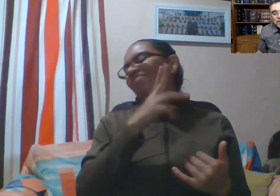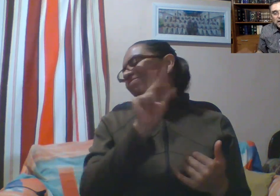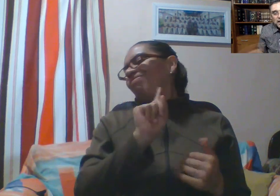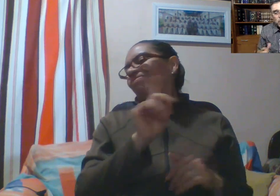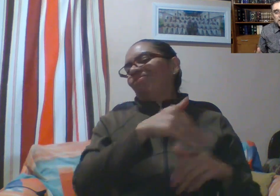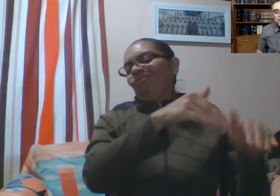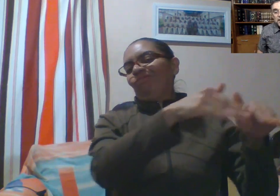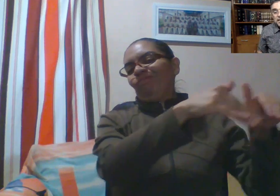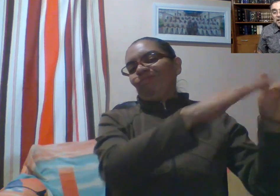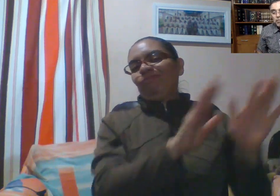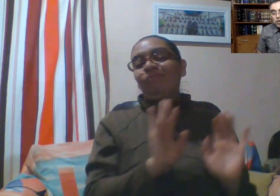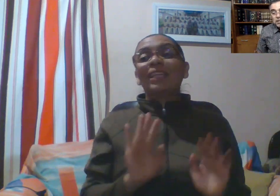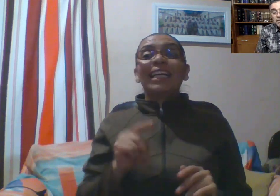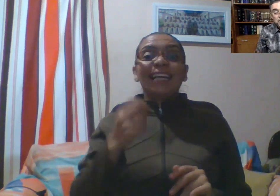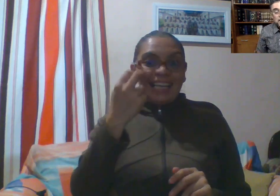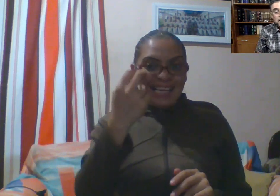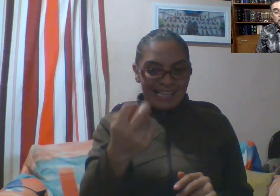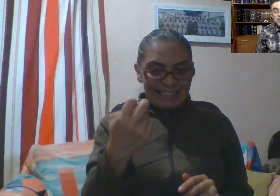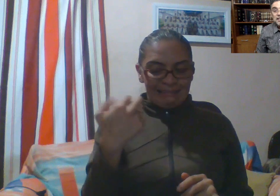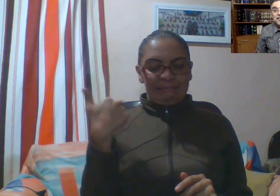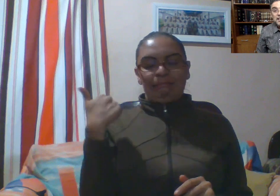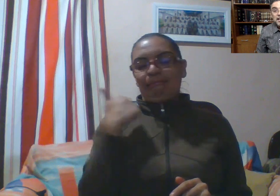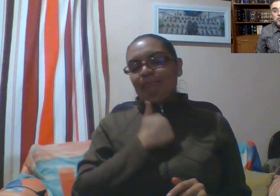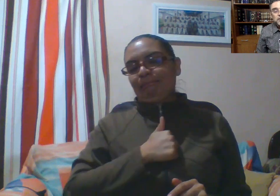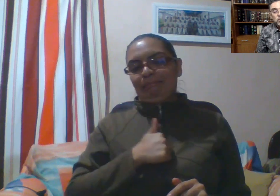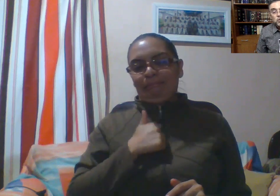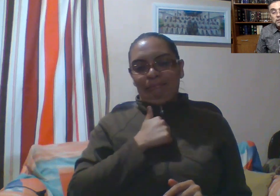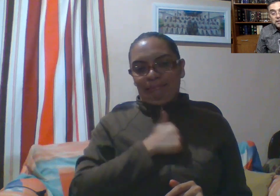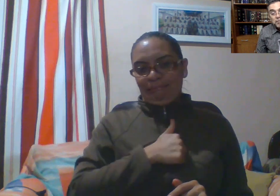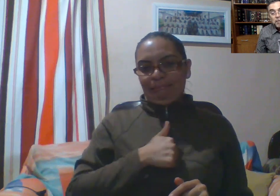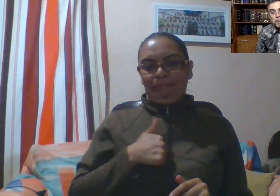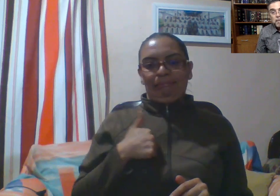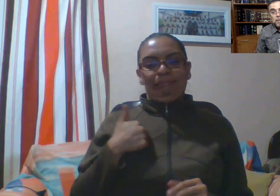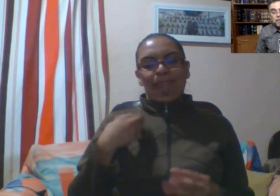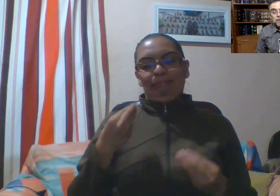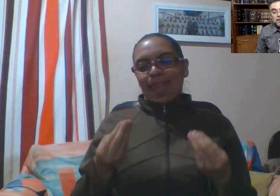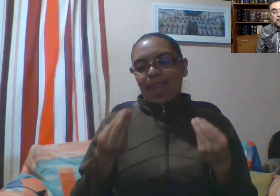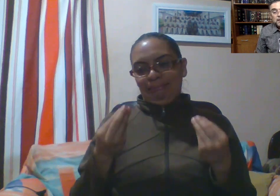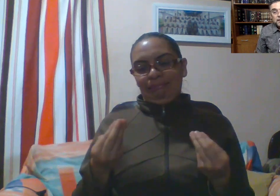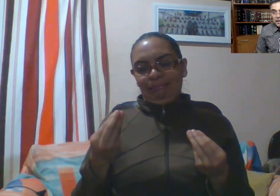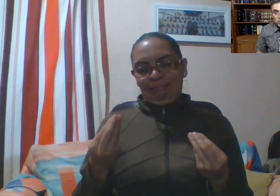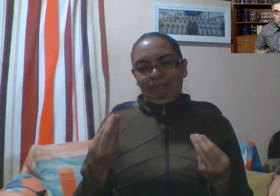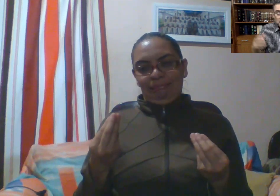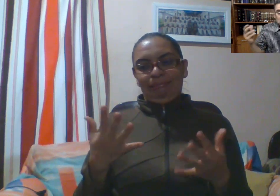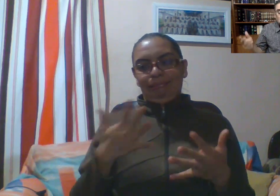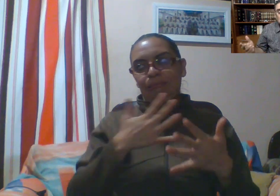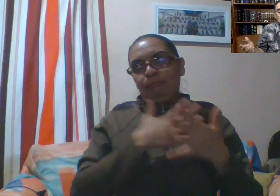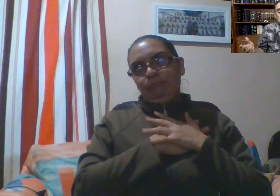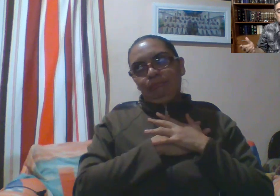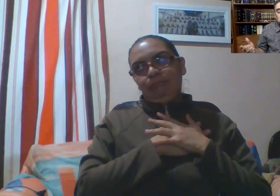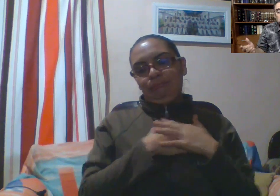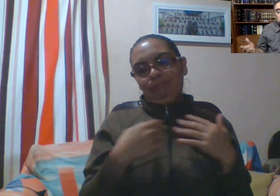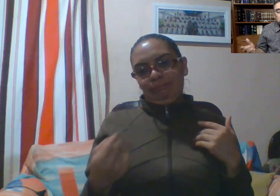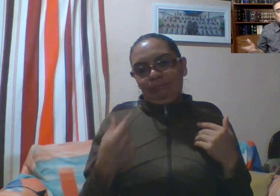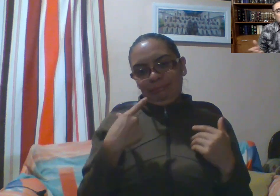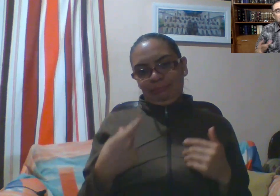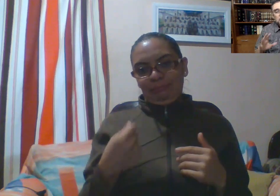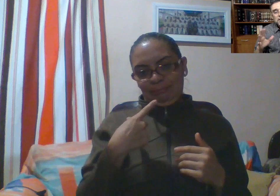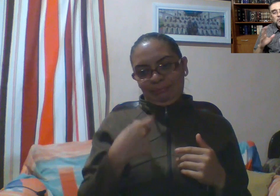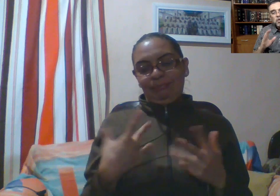Algo así afectaría muy severamente nuestra identidad, nuestra autoestima, y la de cualquier ser humano. No sabemos cómo